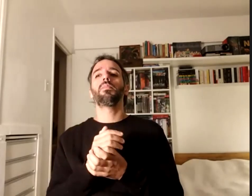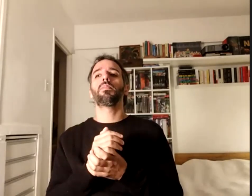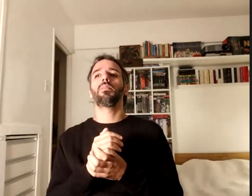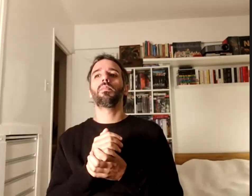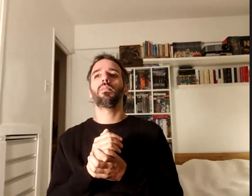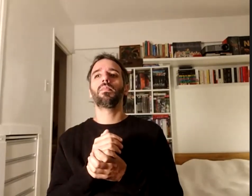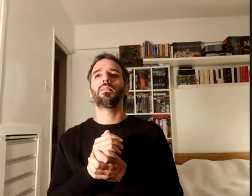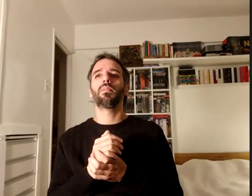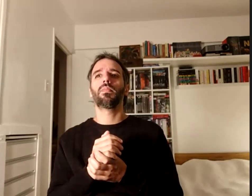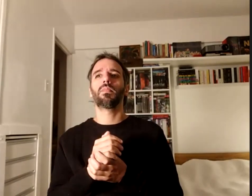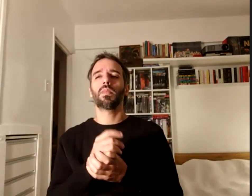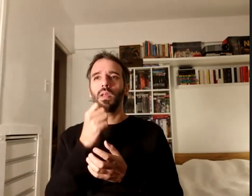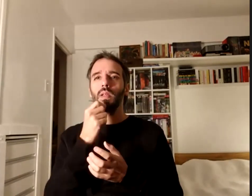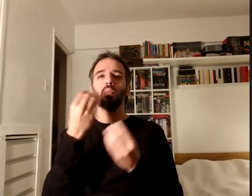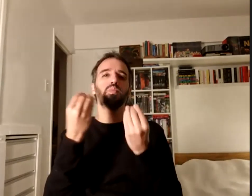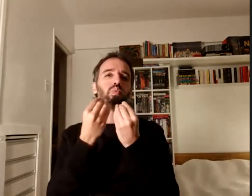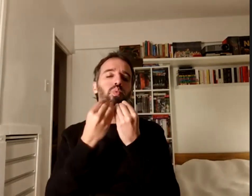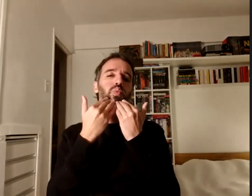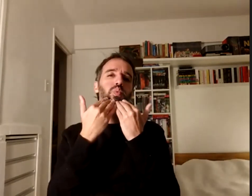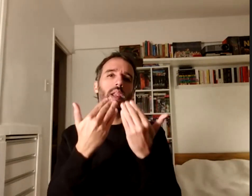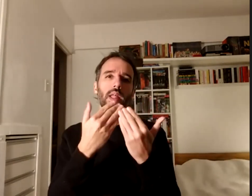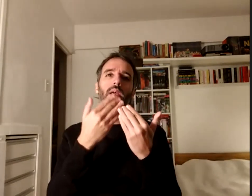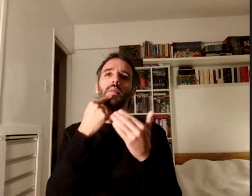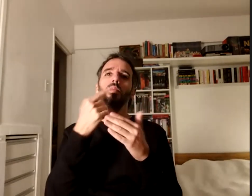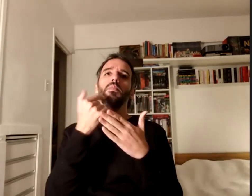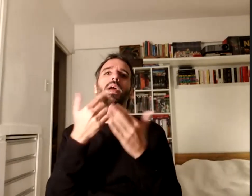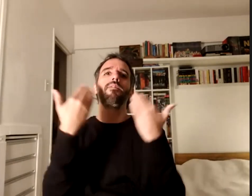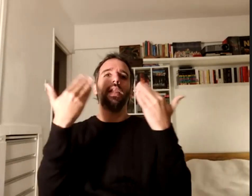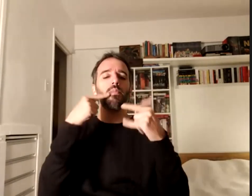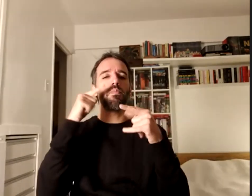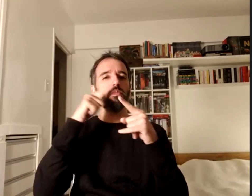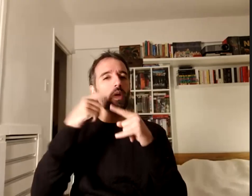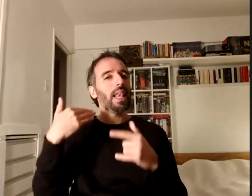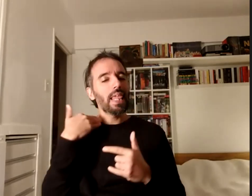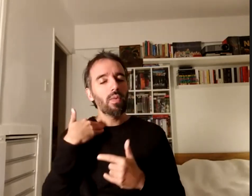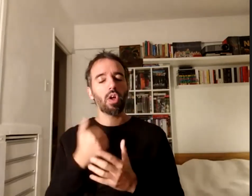de nada muchas gracias muchas felicidades por el libro la verdad está muy bueno para